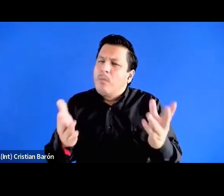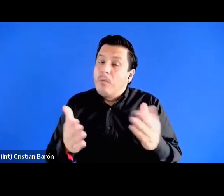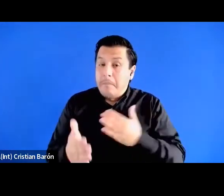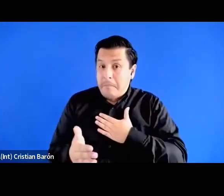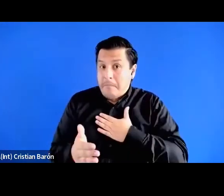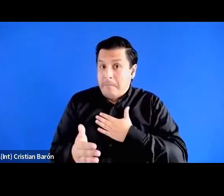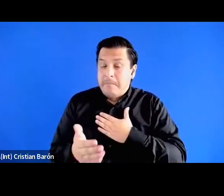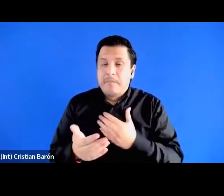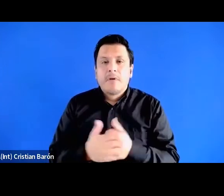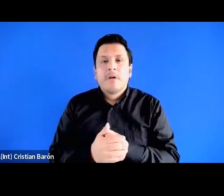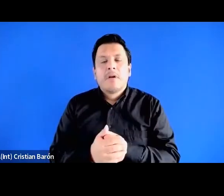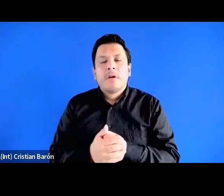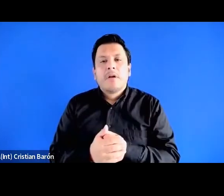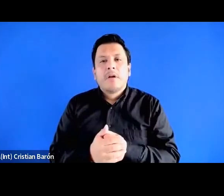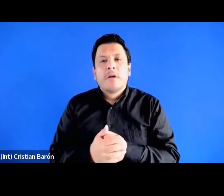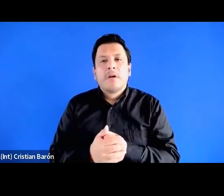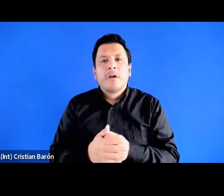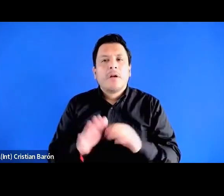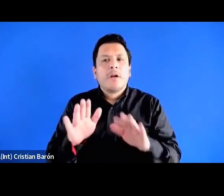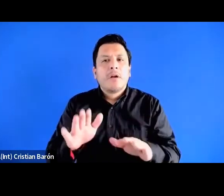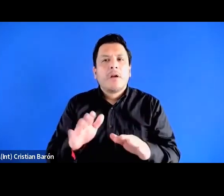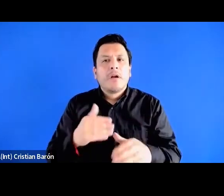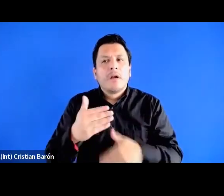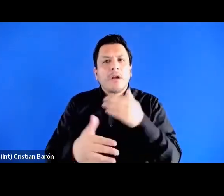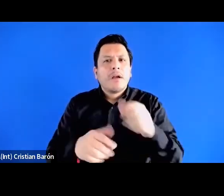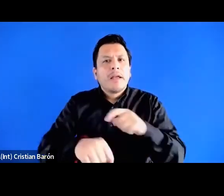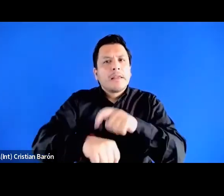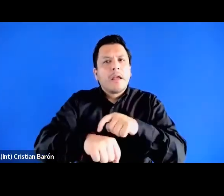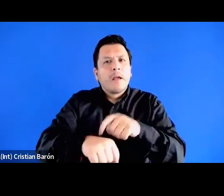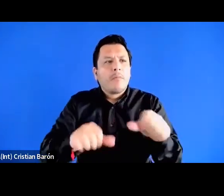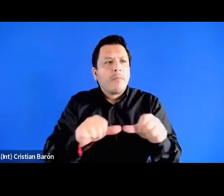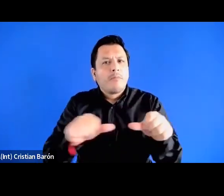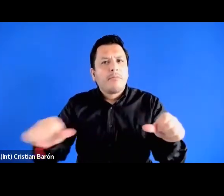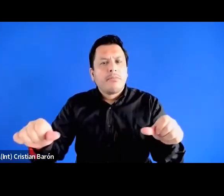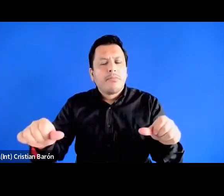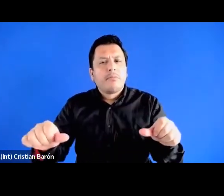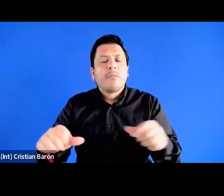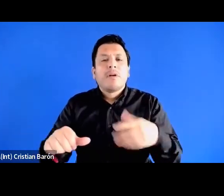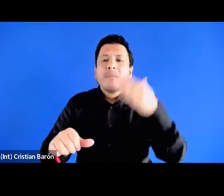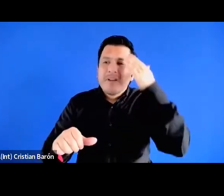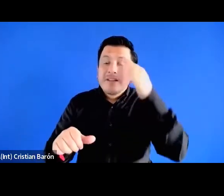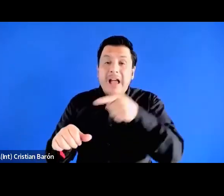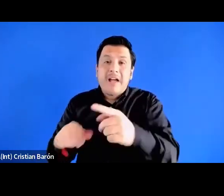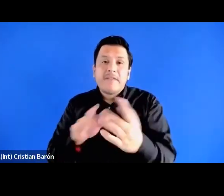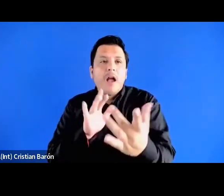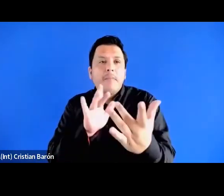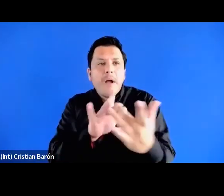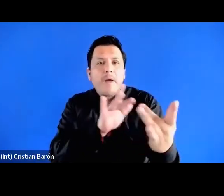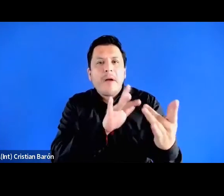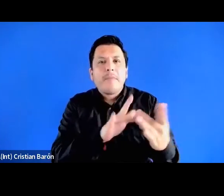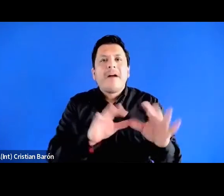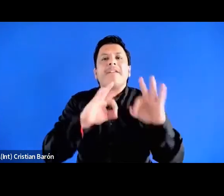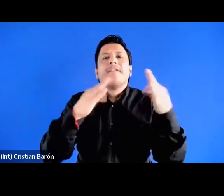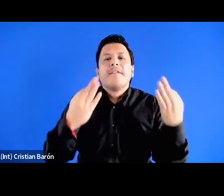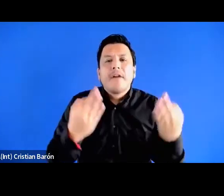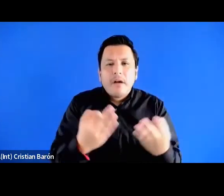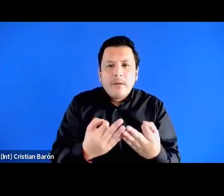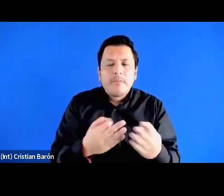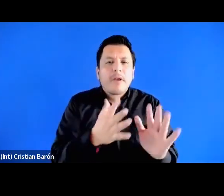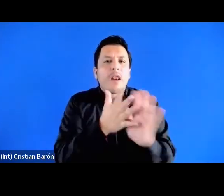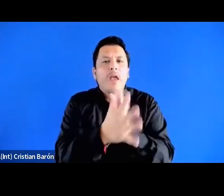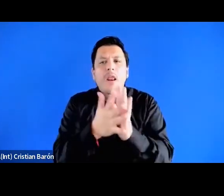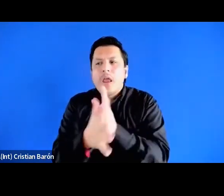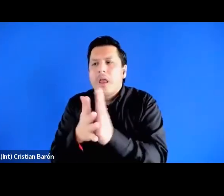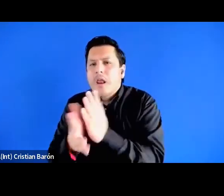el alcance temporal porque Mara trabajó con familias relatos biográficos más de